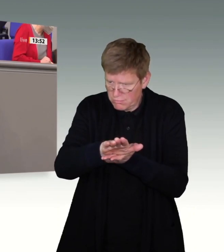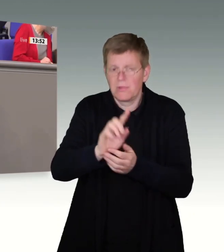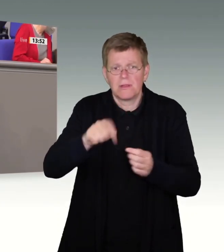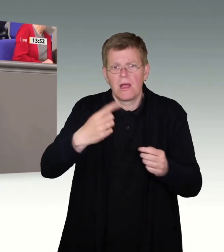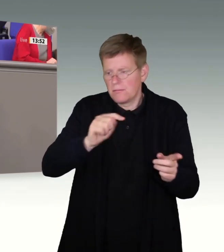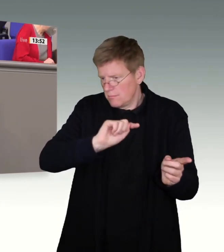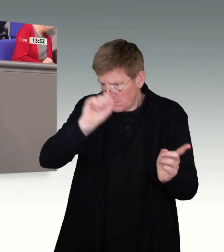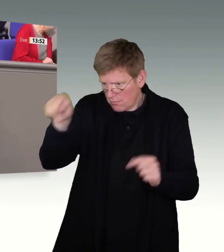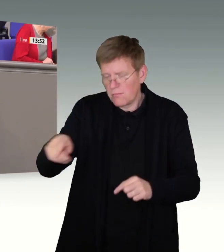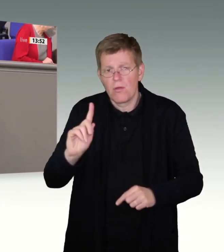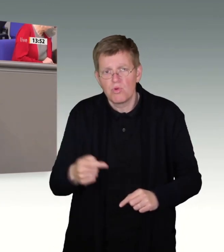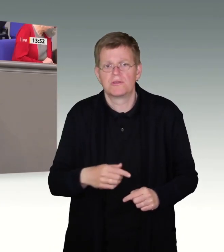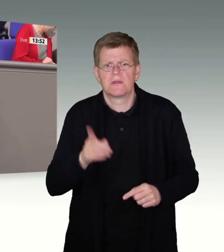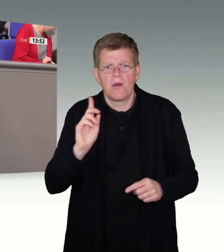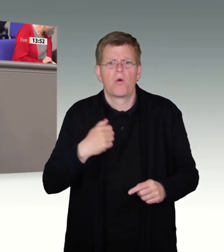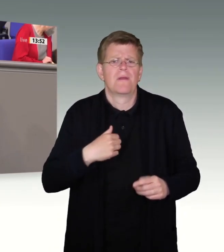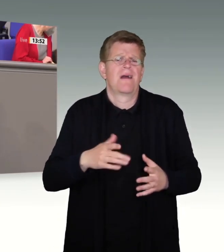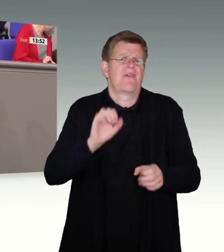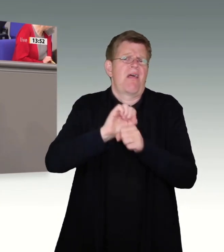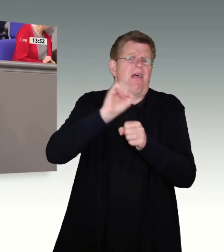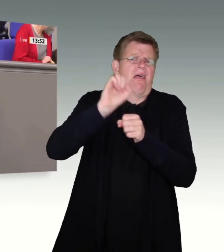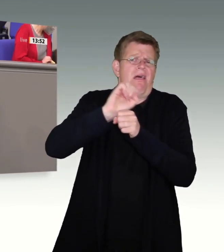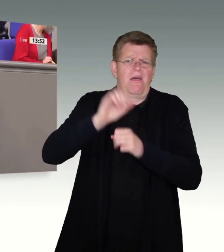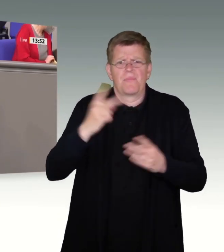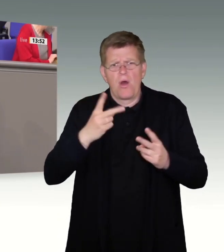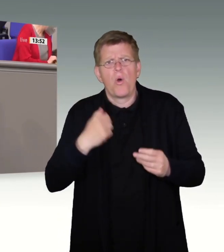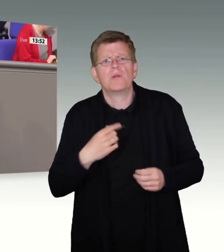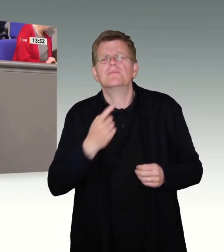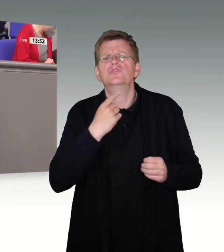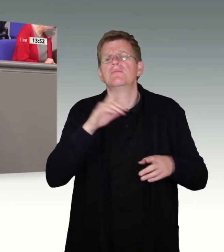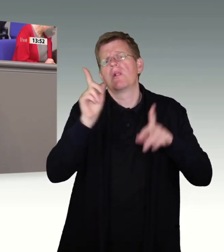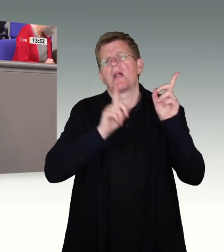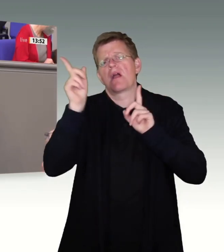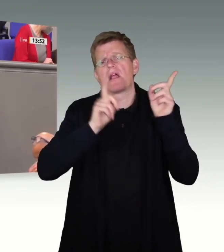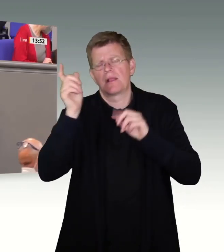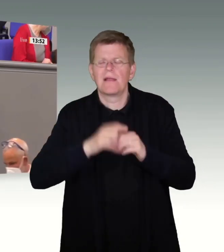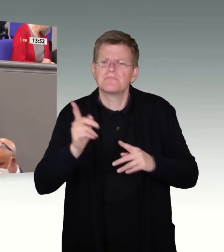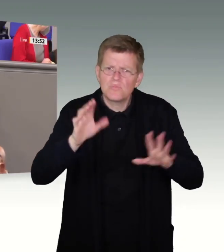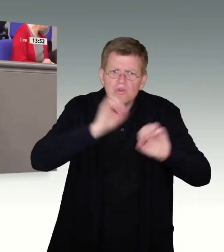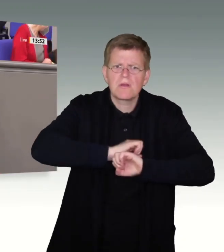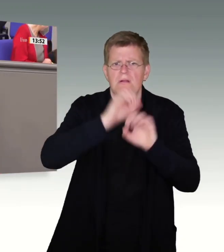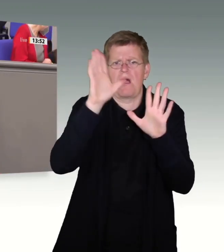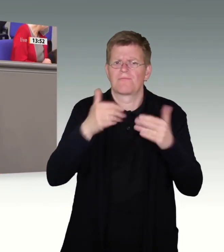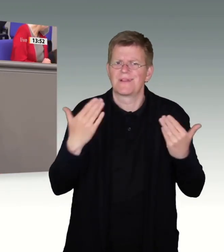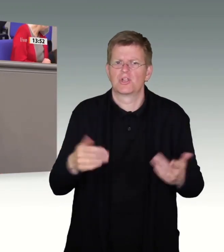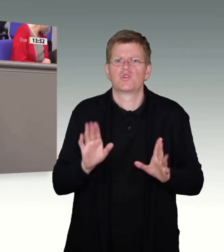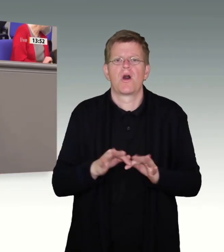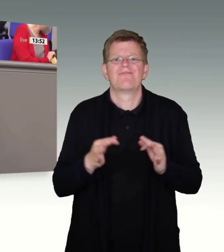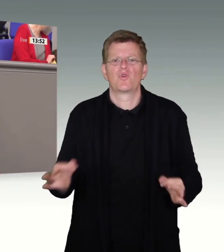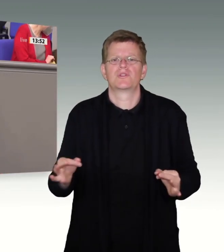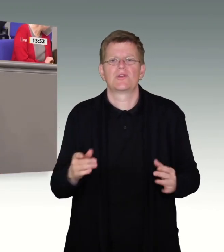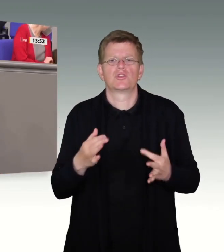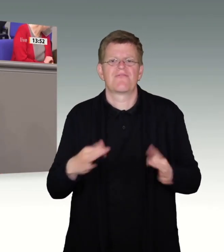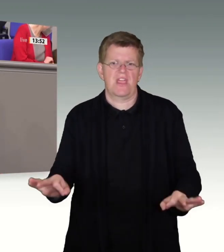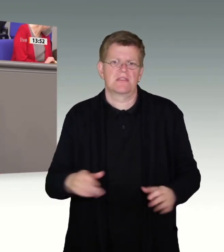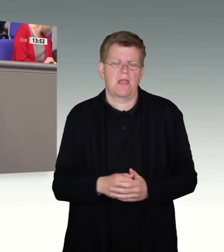aufbaut oder Stimmung dagegen im Einzelfall macht, der muss sich auch immer darüber im Klaren sein, dass er damit die Funktionsfähigkeit und